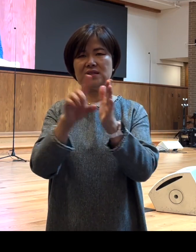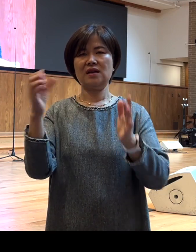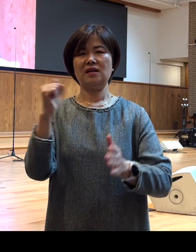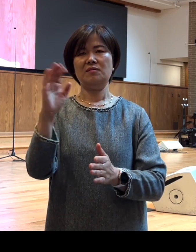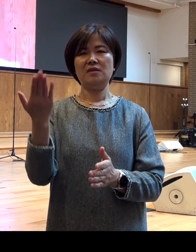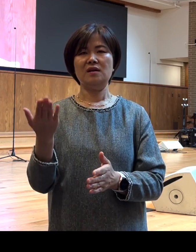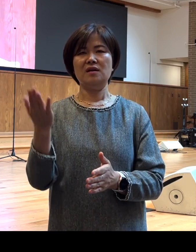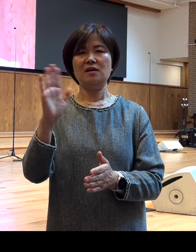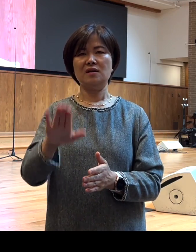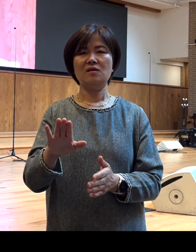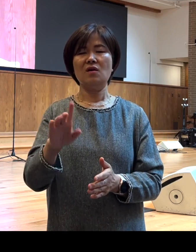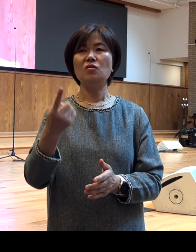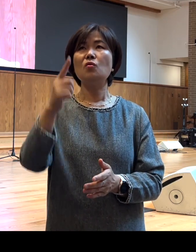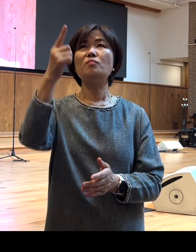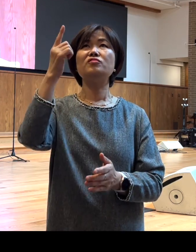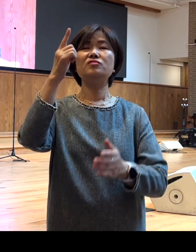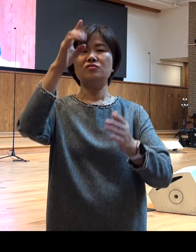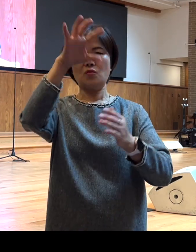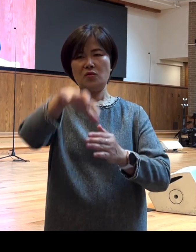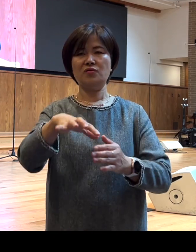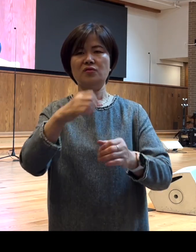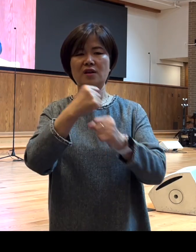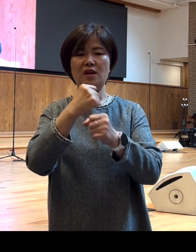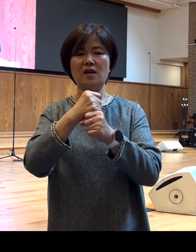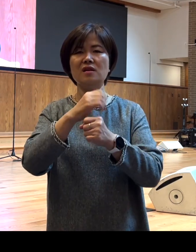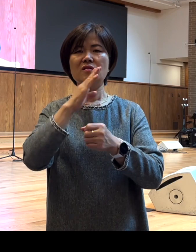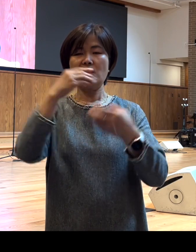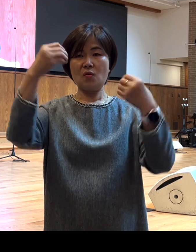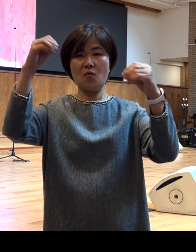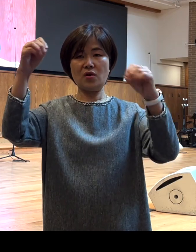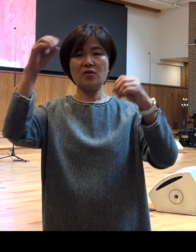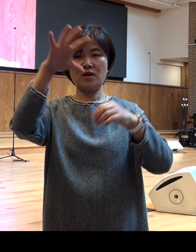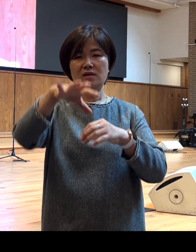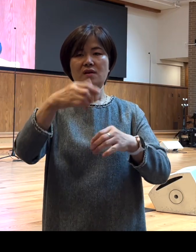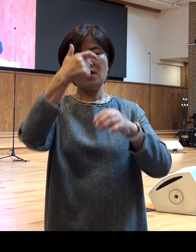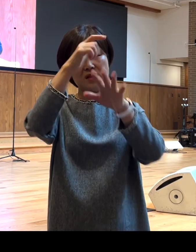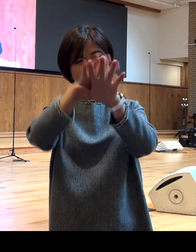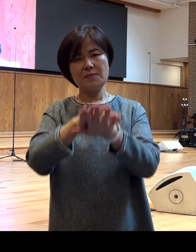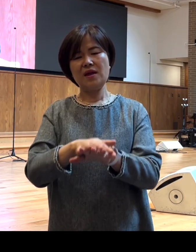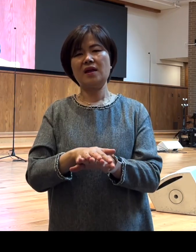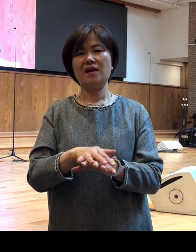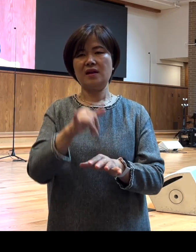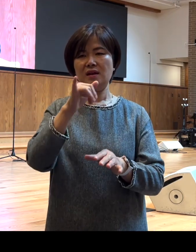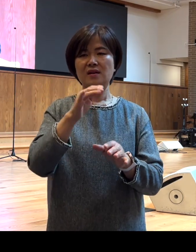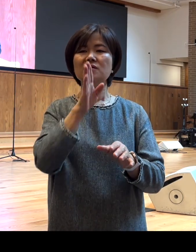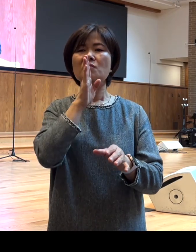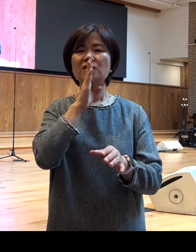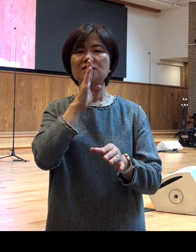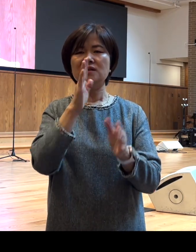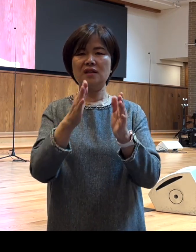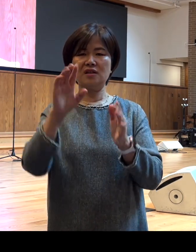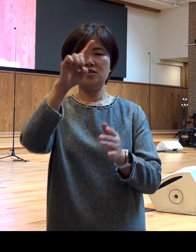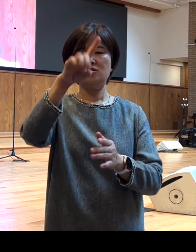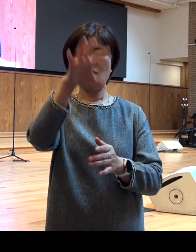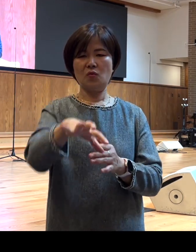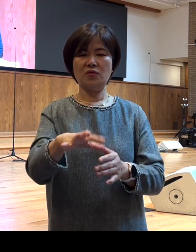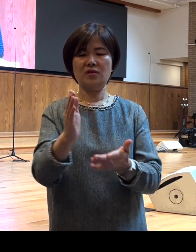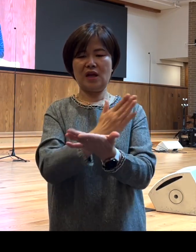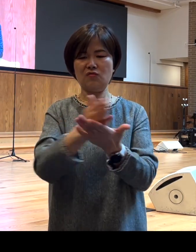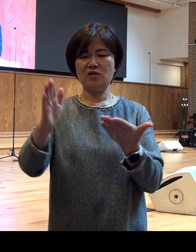원래는 높은 천장에 공연장 같은 예배를 짓기로 디자인이 되어 있었는데 그 공간을 나누어서 예배실